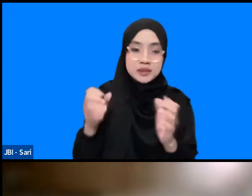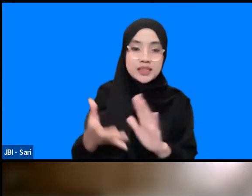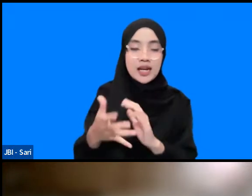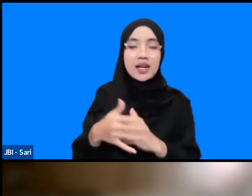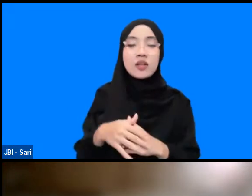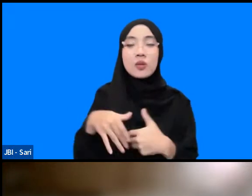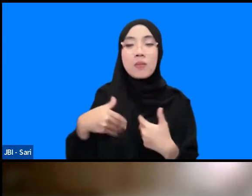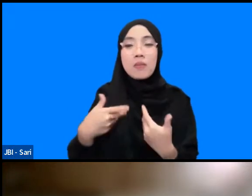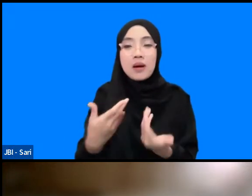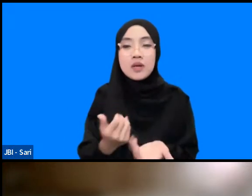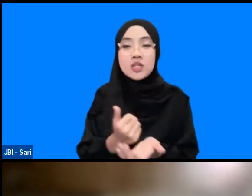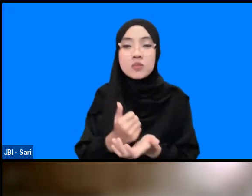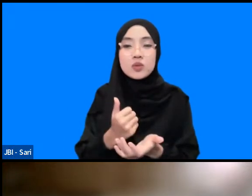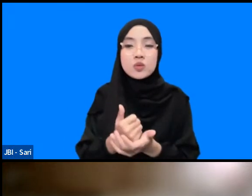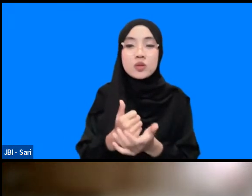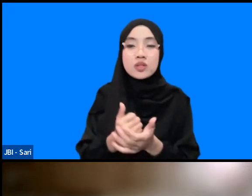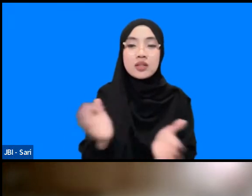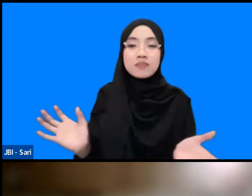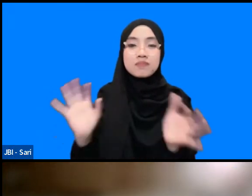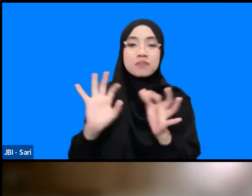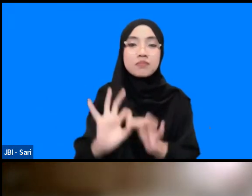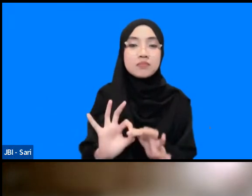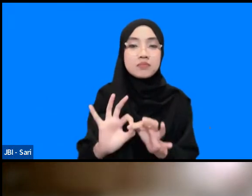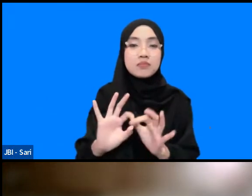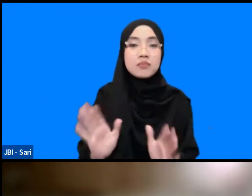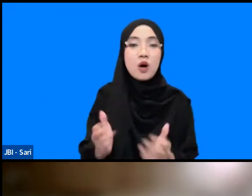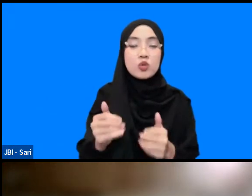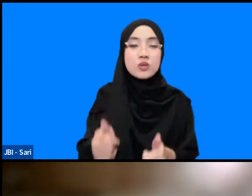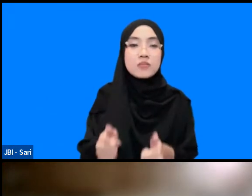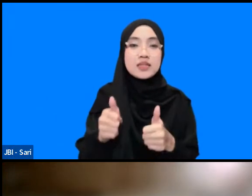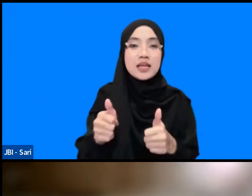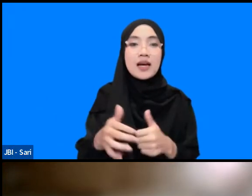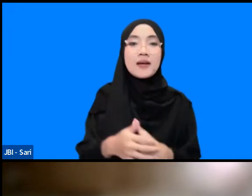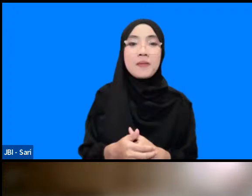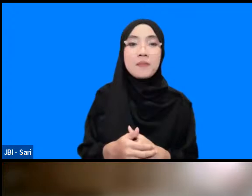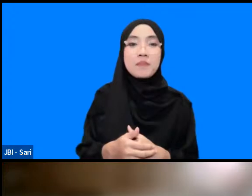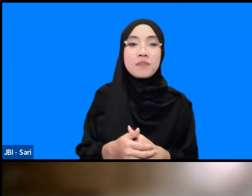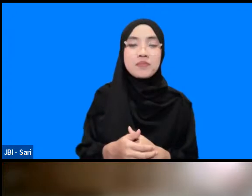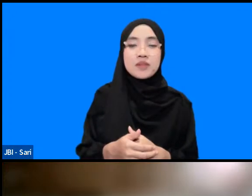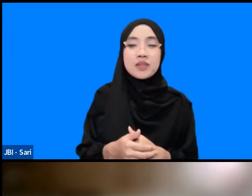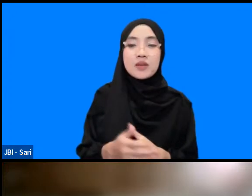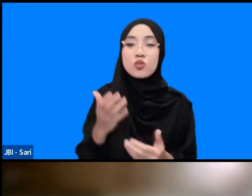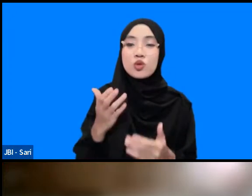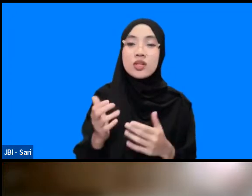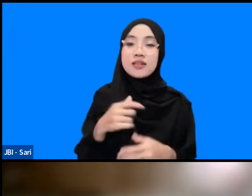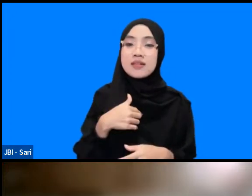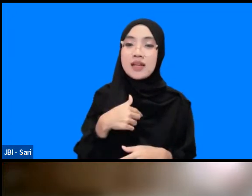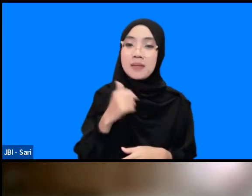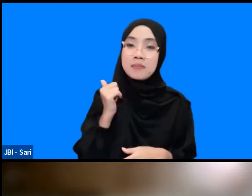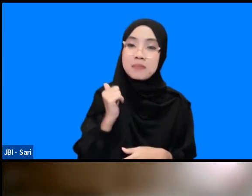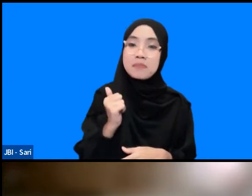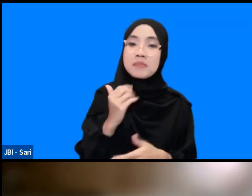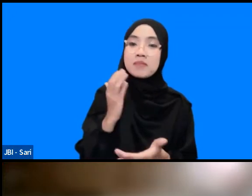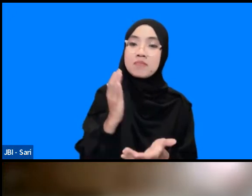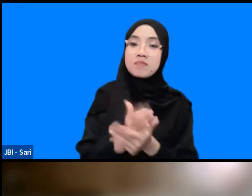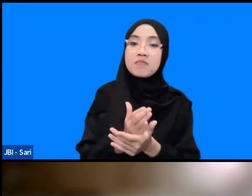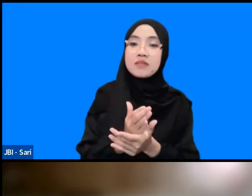bagaimana kemudian konektivitas itu bisa kita bangun itu mungkin yang apa bisa saya highlight dari